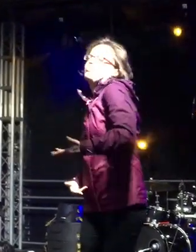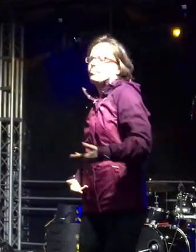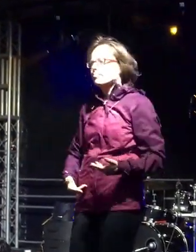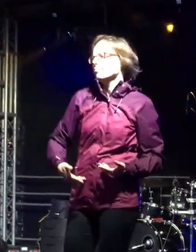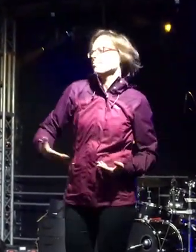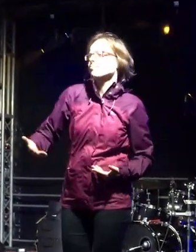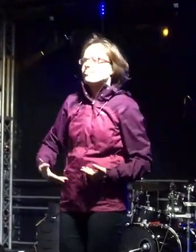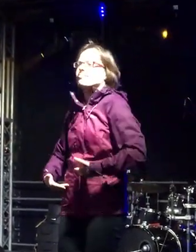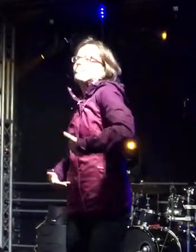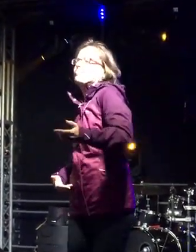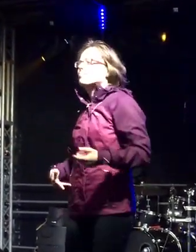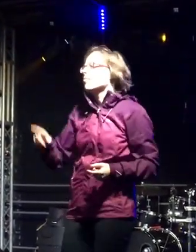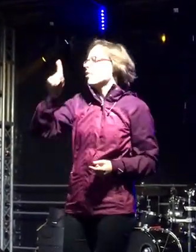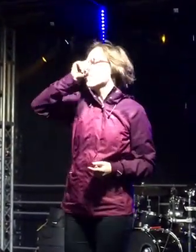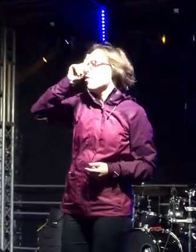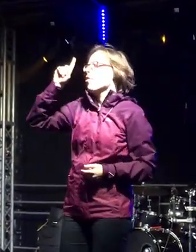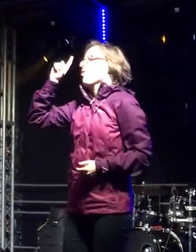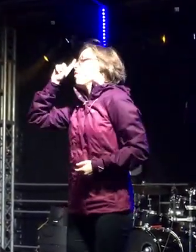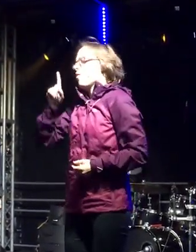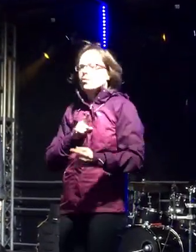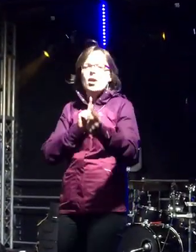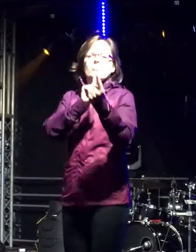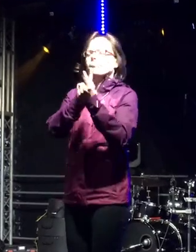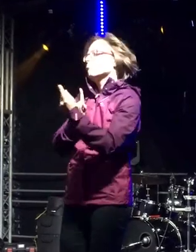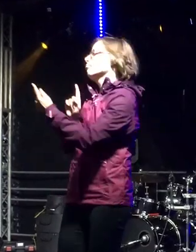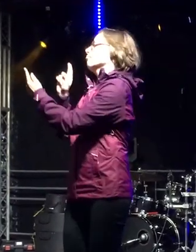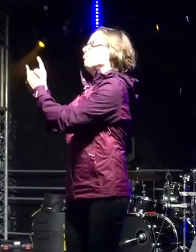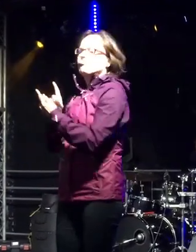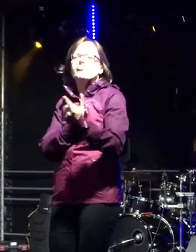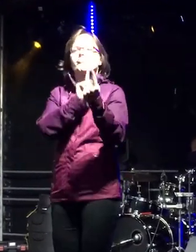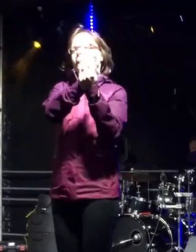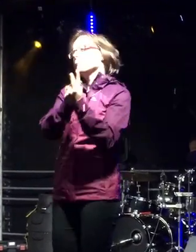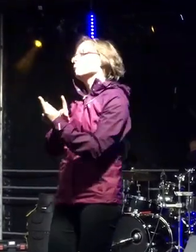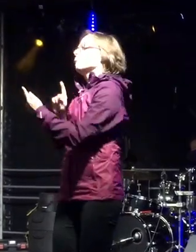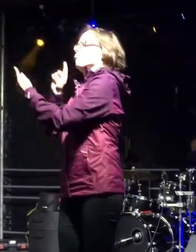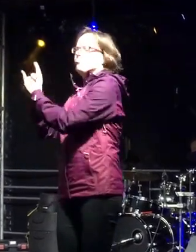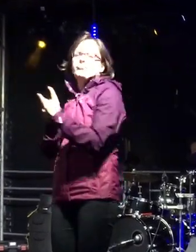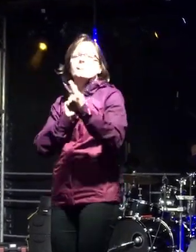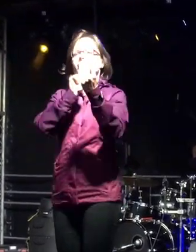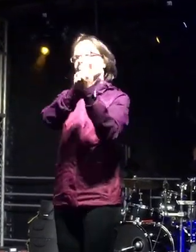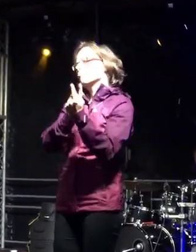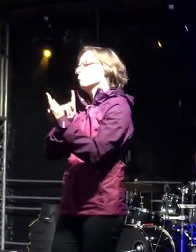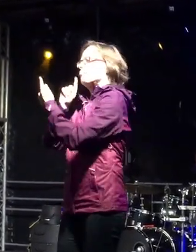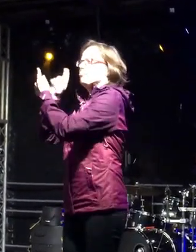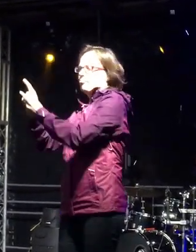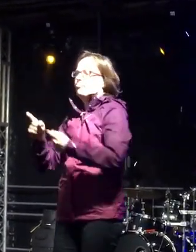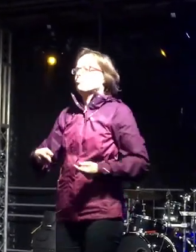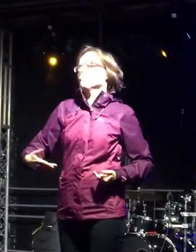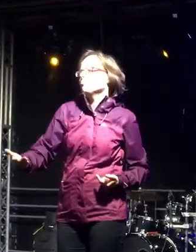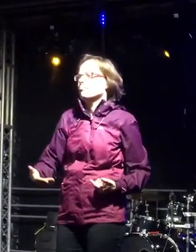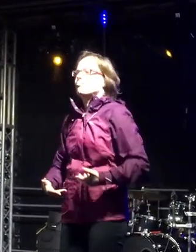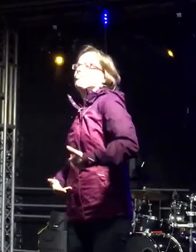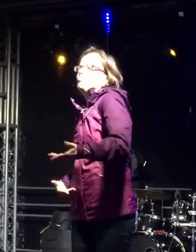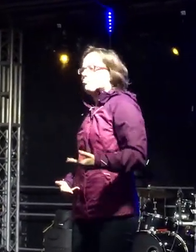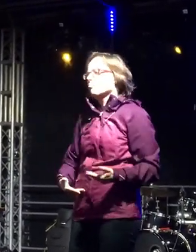Którą ludzie gozaicznie życiem swą